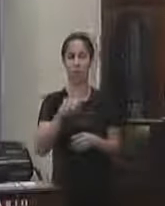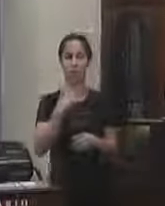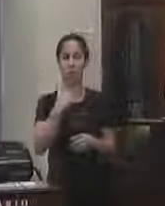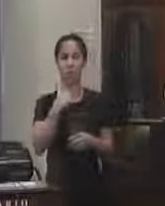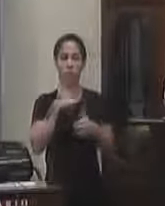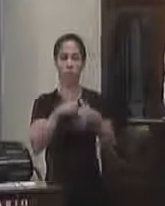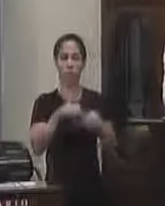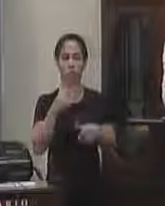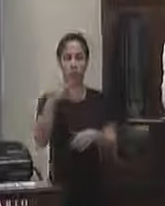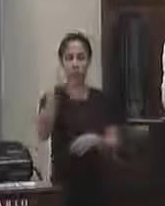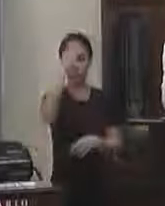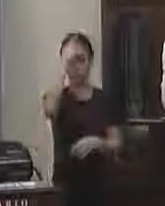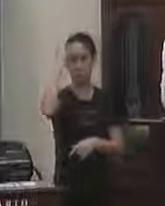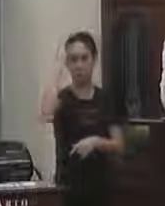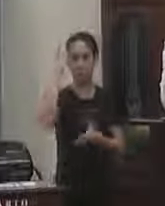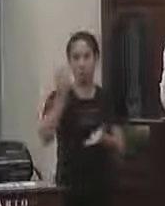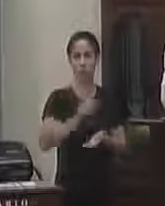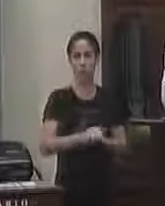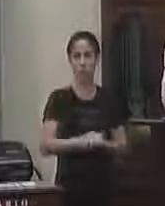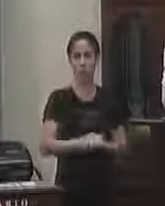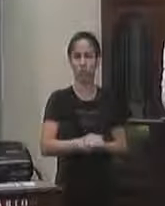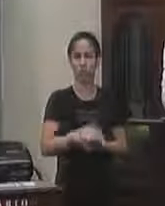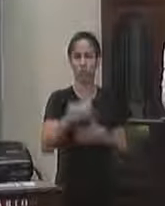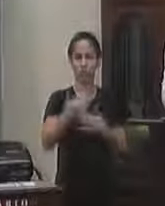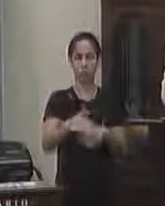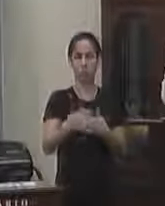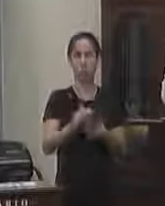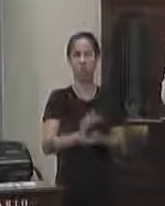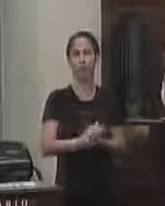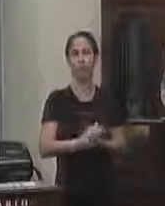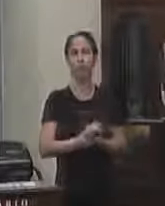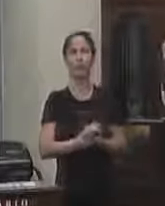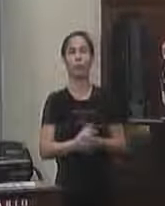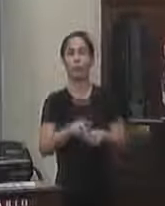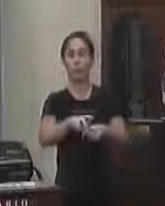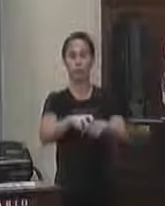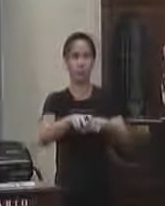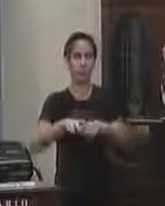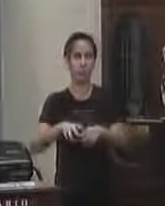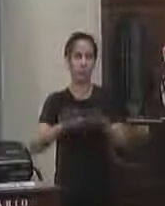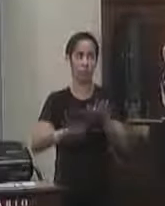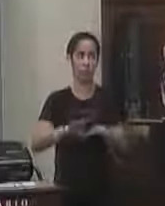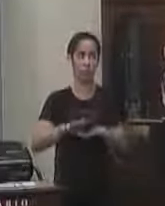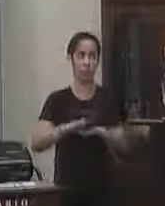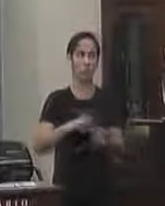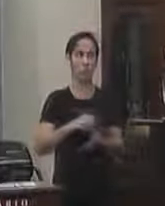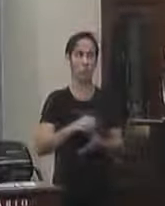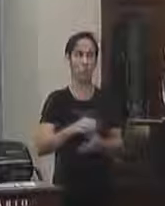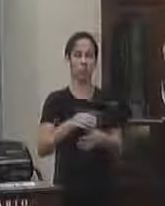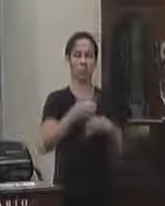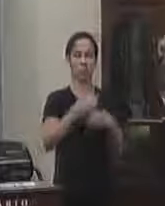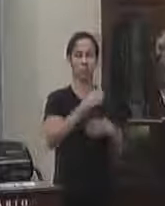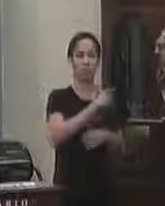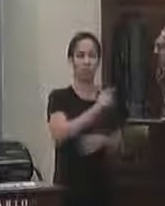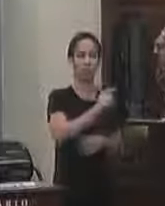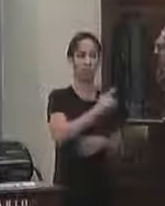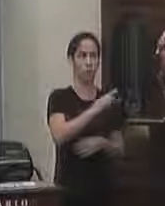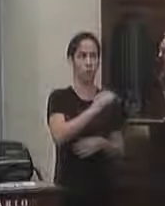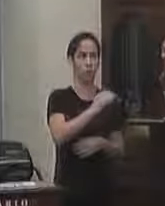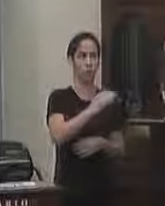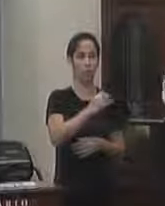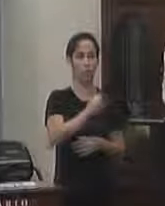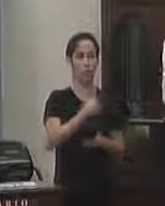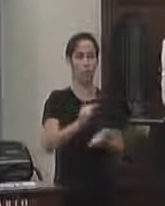ocupadas profissionais concursados então a gente vai suprindo com o processo seletivo profissionais